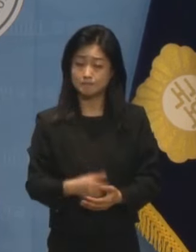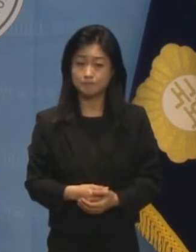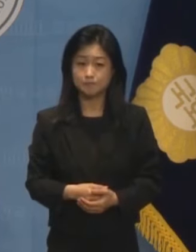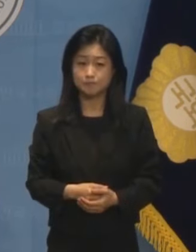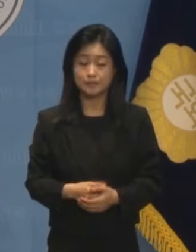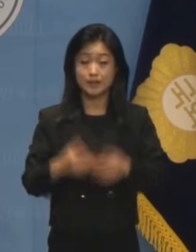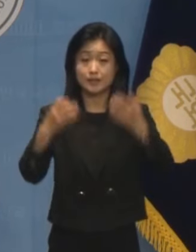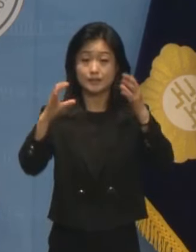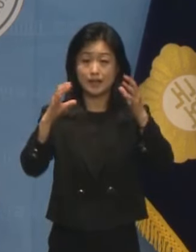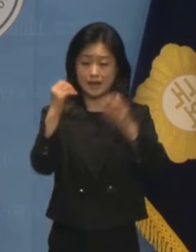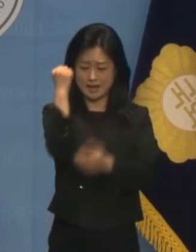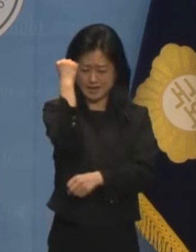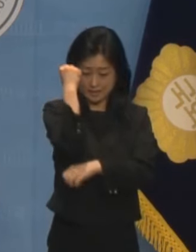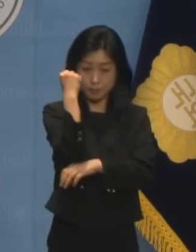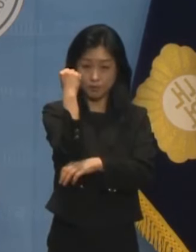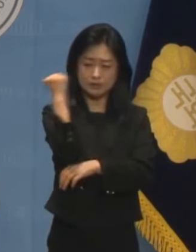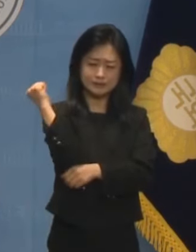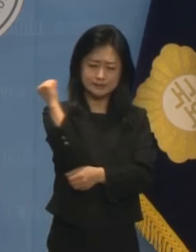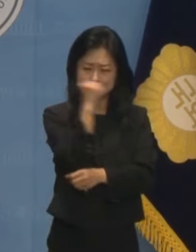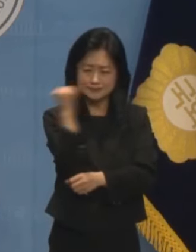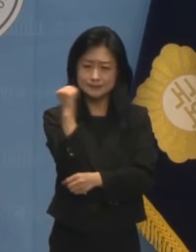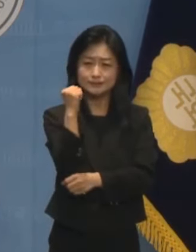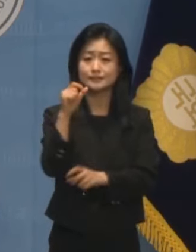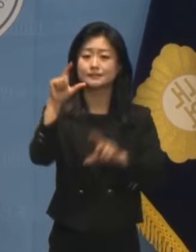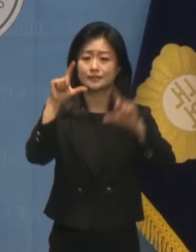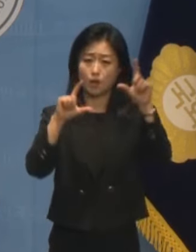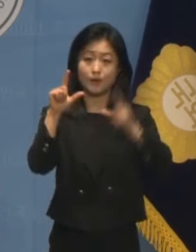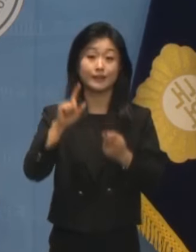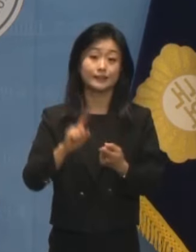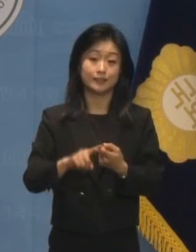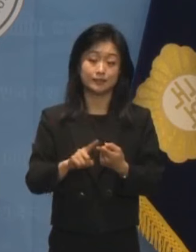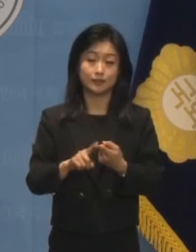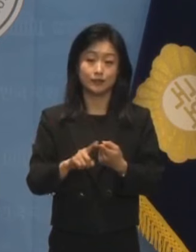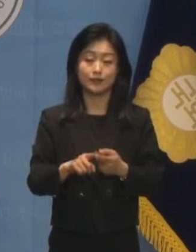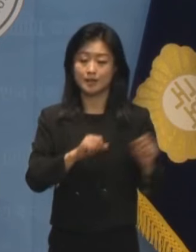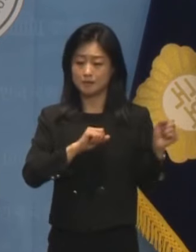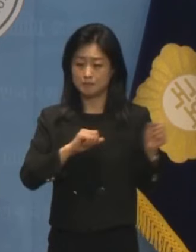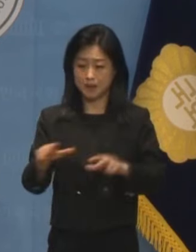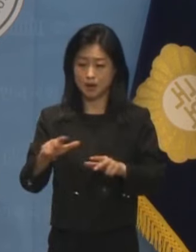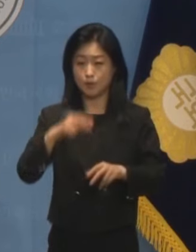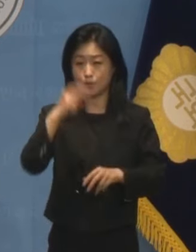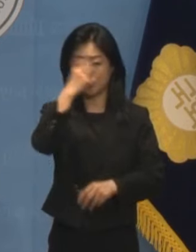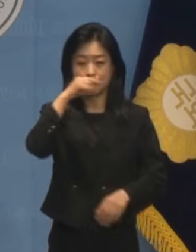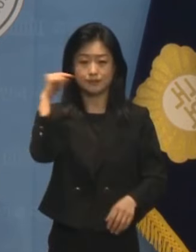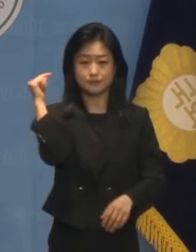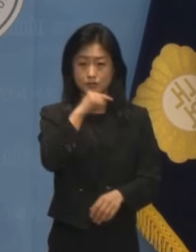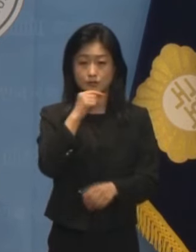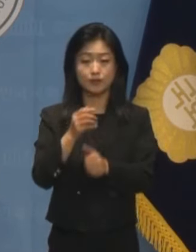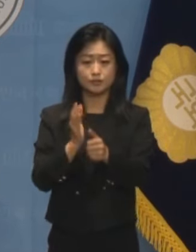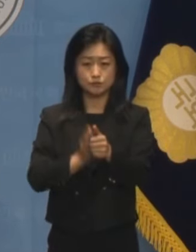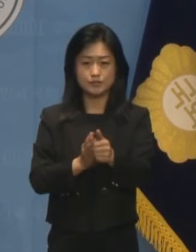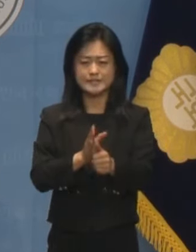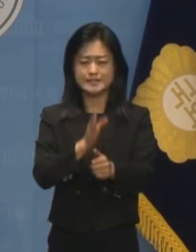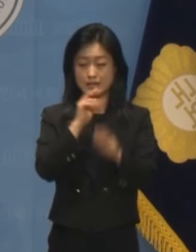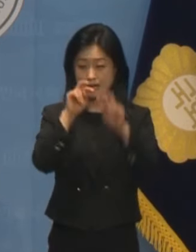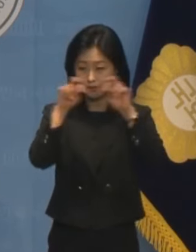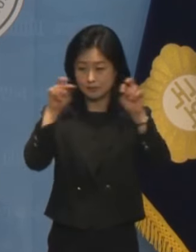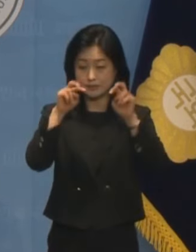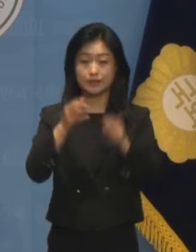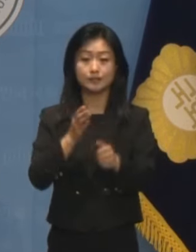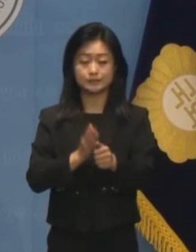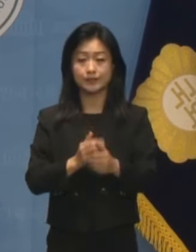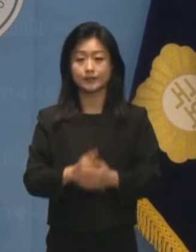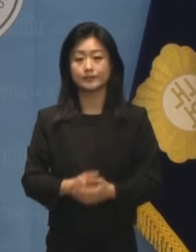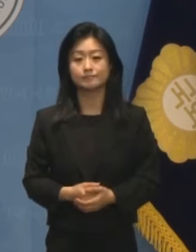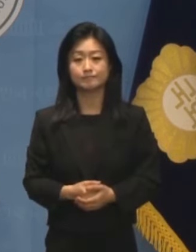나라의 근간을 뒤흔드는 이 참담한 상황에 대하여 즉각 철저한 수사로 진상을 규명해야 합니다.